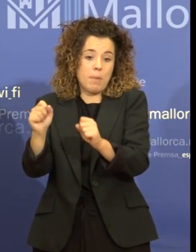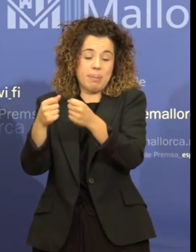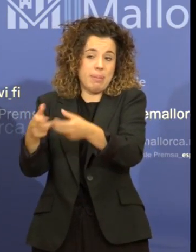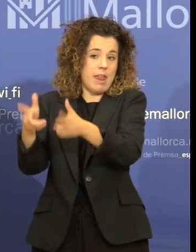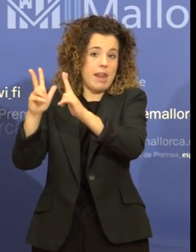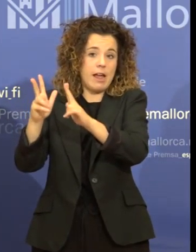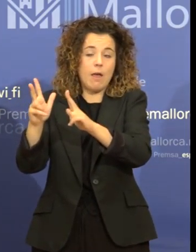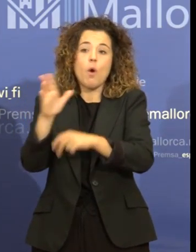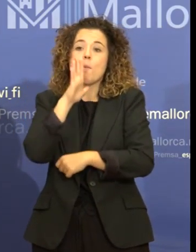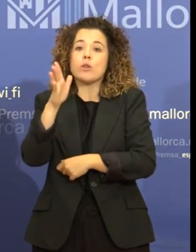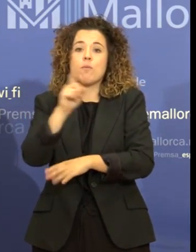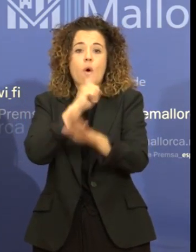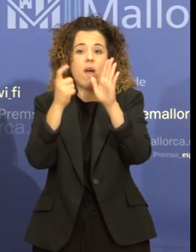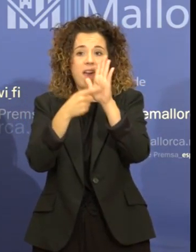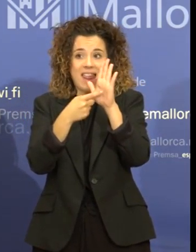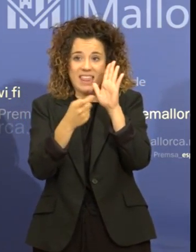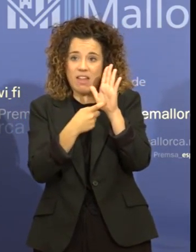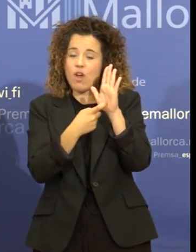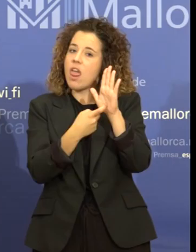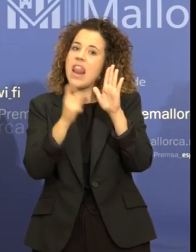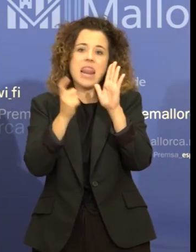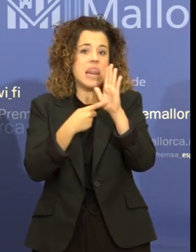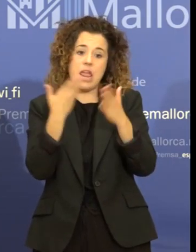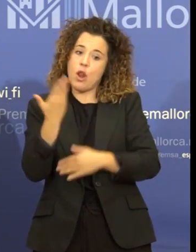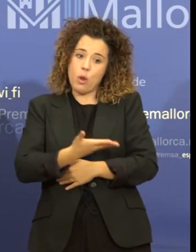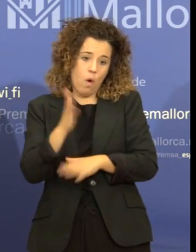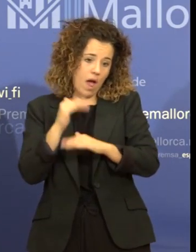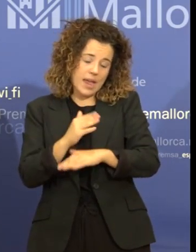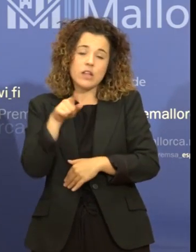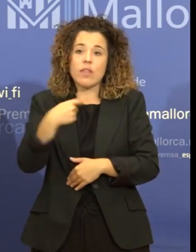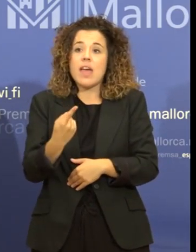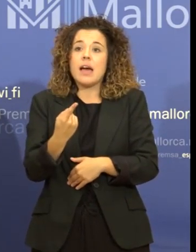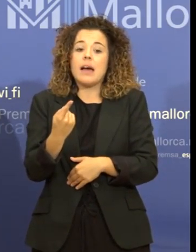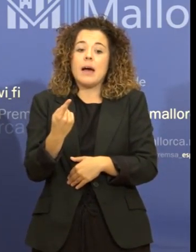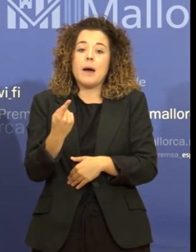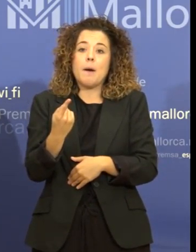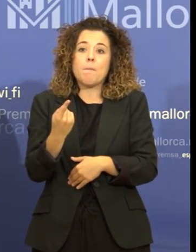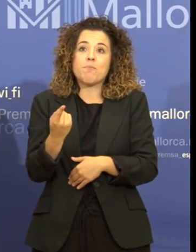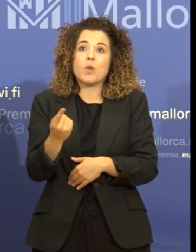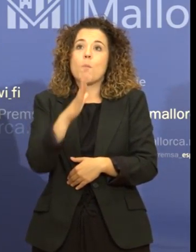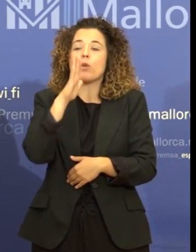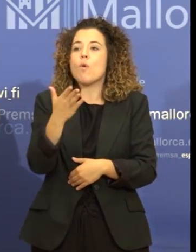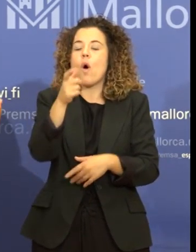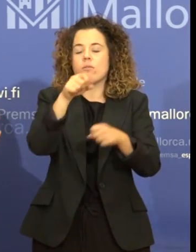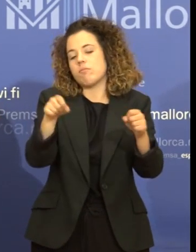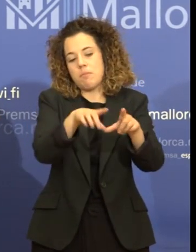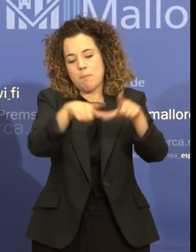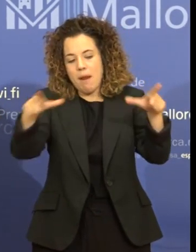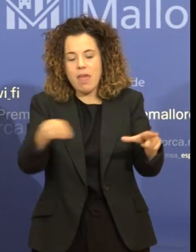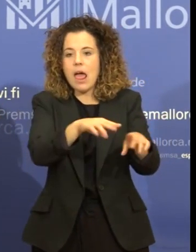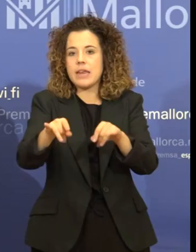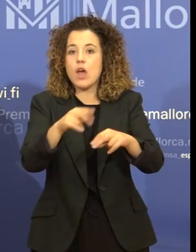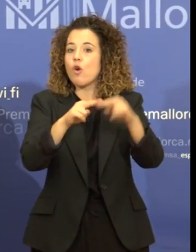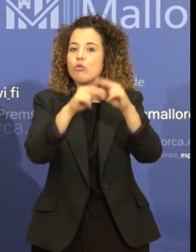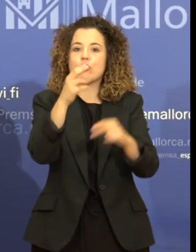és il·legal, o un interès general que se denegui perquè no s'ho pugui construir en aquella parcel·la,